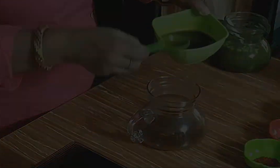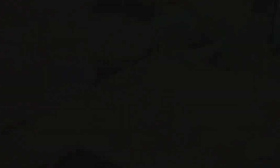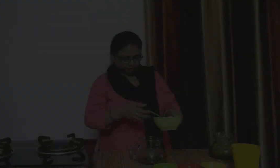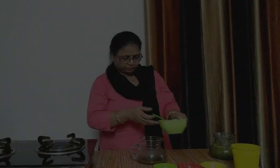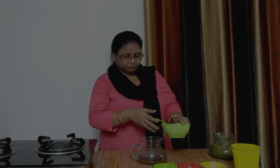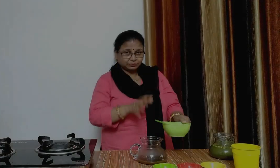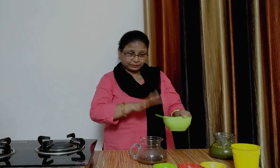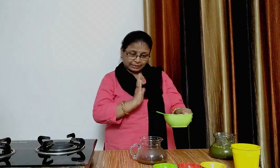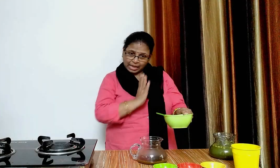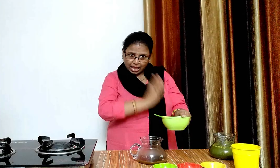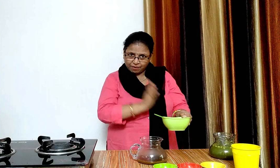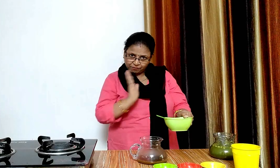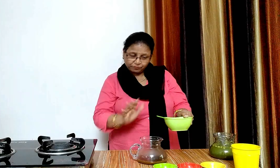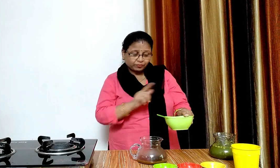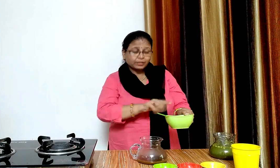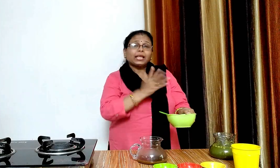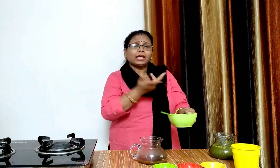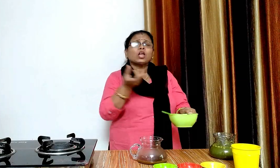बागी की चट्नी हम बात के लिए रख देंगे